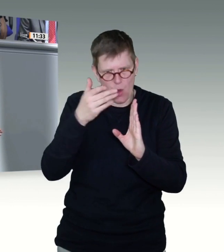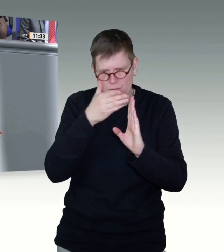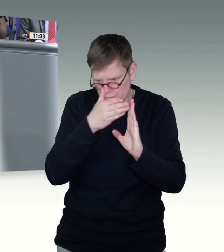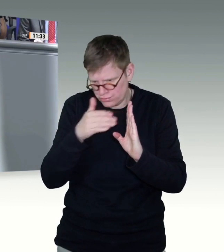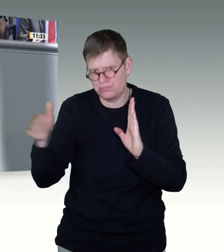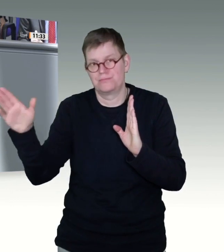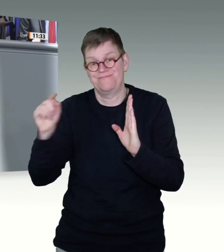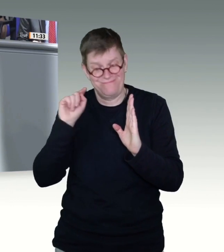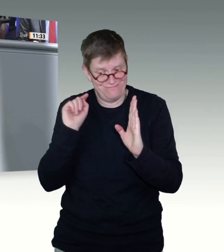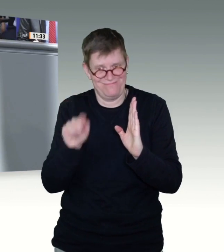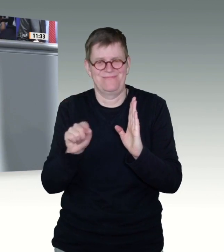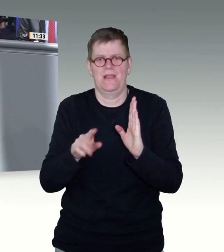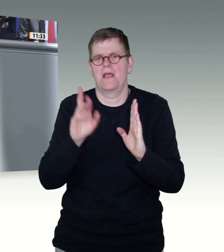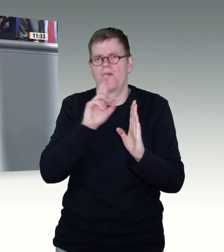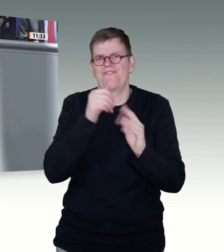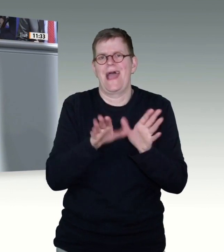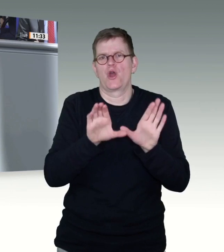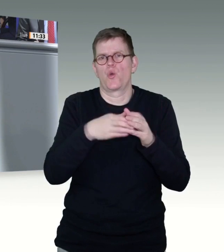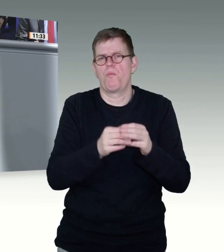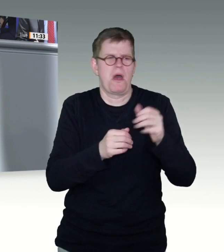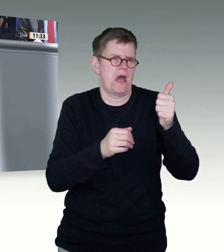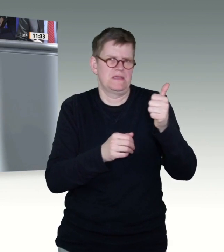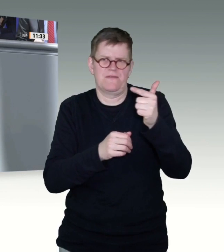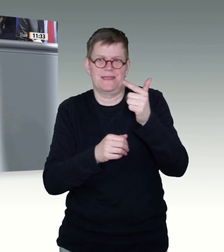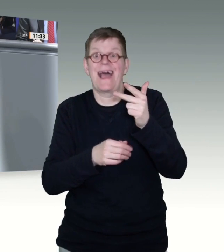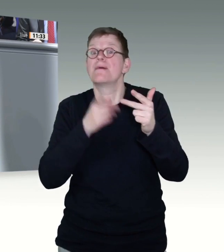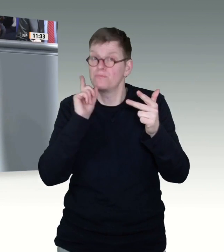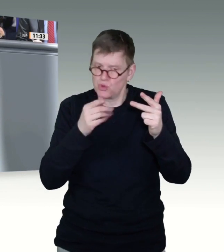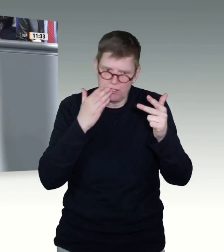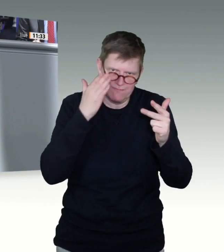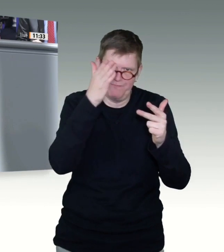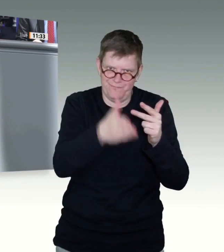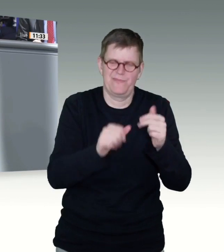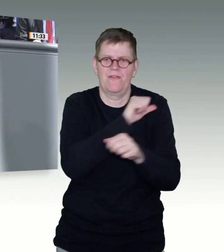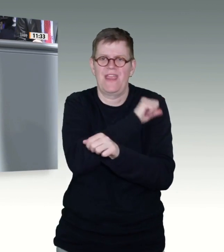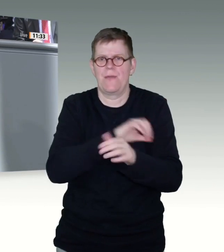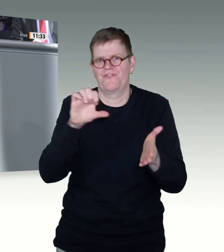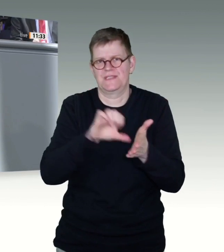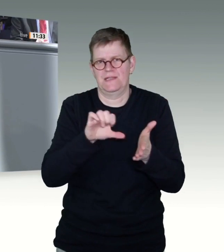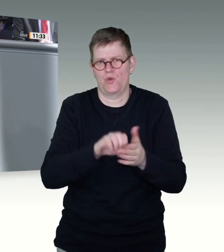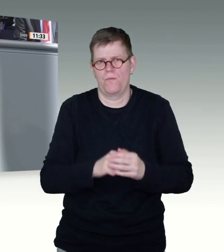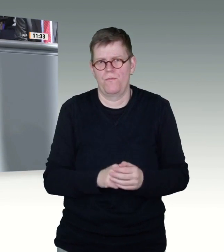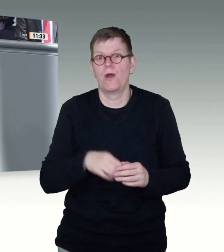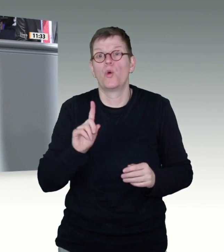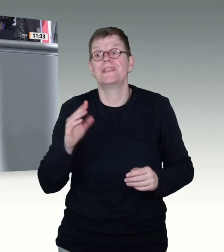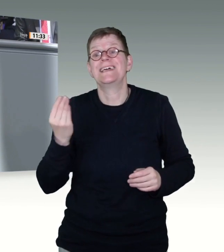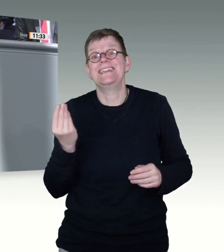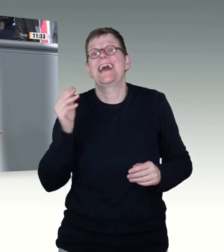Parallel muss durch die Impfverordnung gesichert werden, dass die Länder auch Arztpraxen für die Impfung beauftragen.